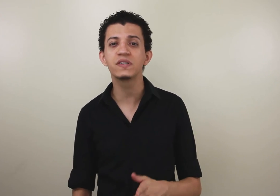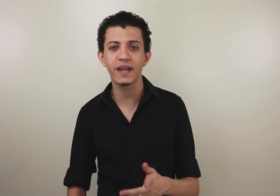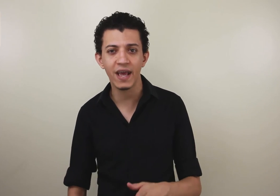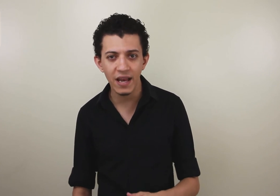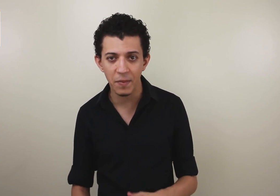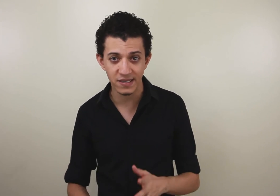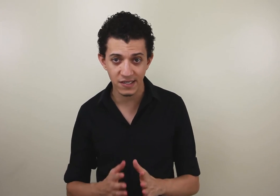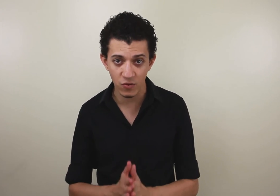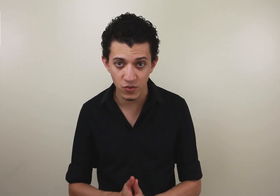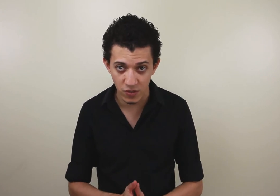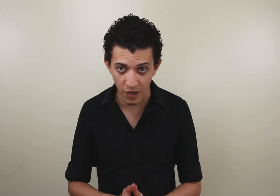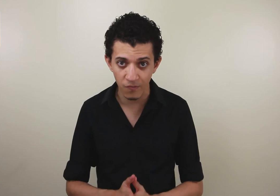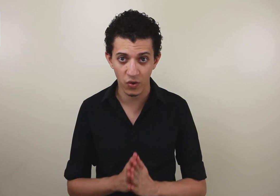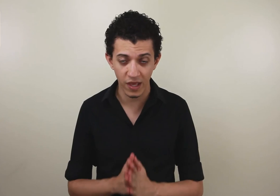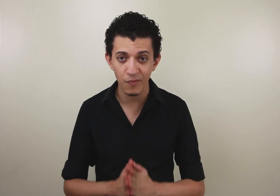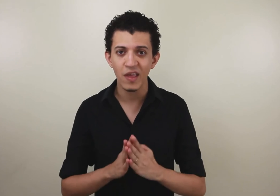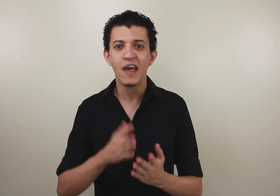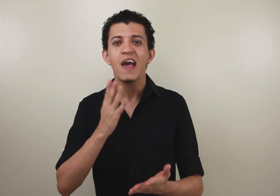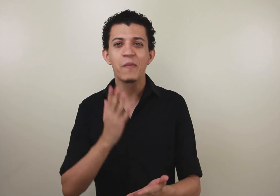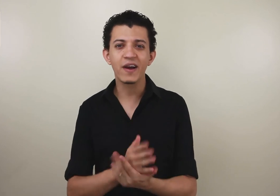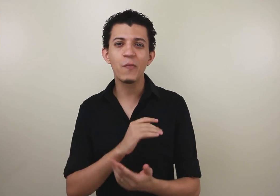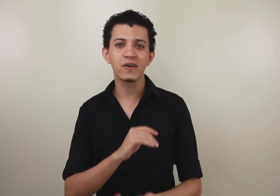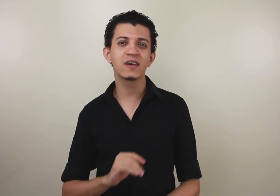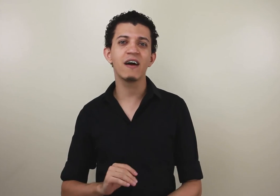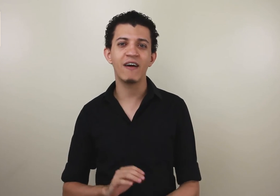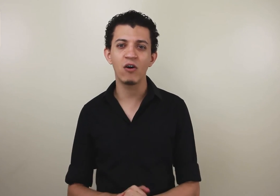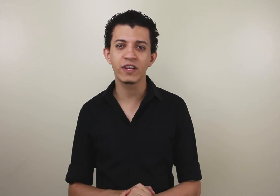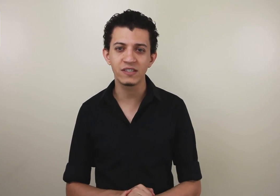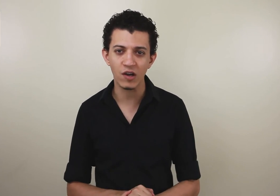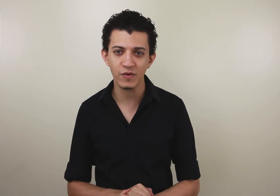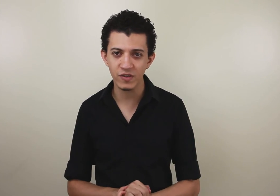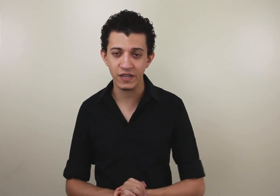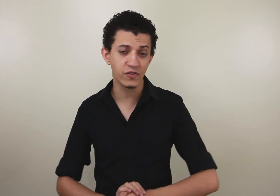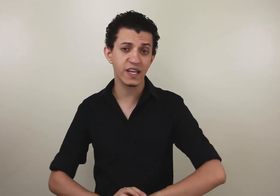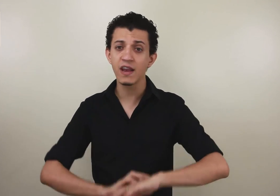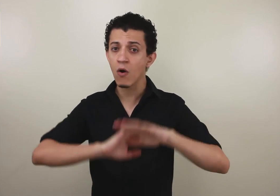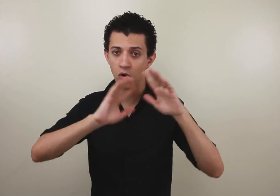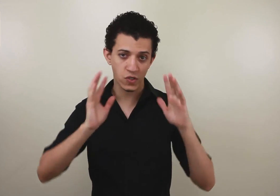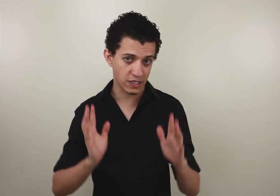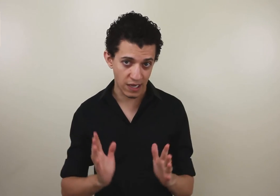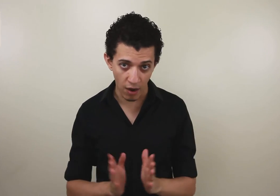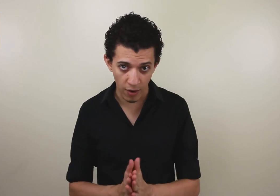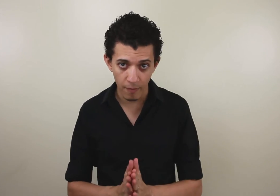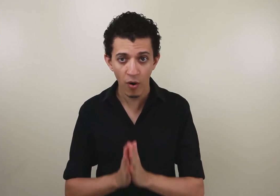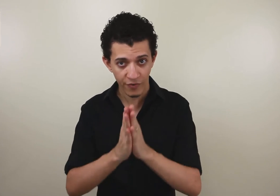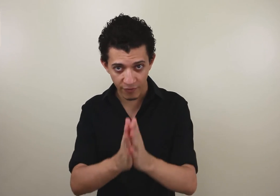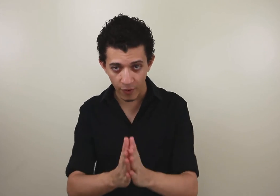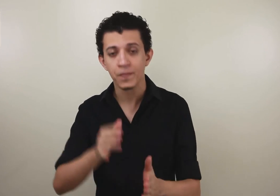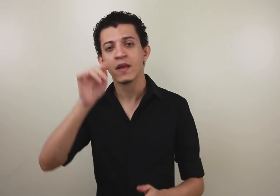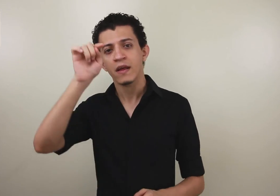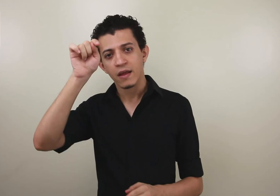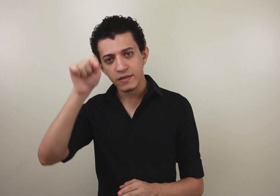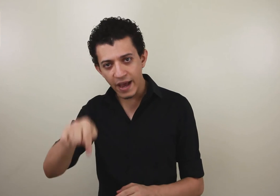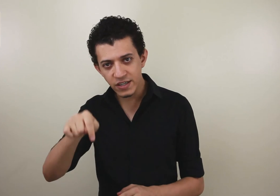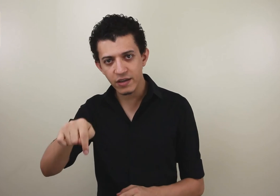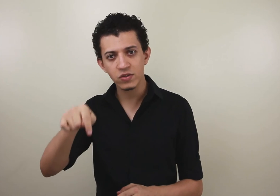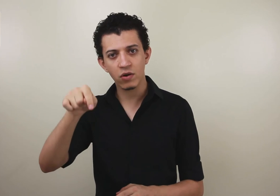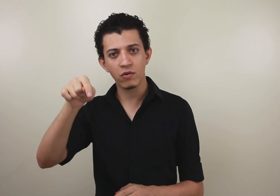que seria em Libras essa construção. Ok? Para que eu possa gravar outras aulas para você. Se você não gostou dessa aula. Por favor. Deixe aqui o seu